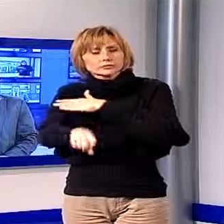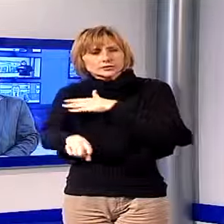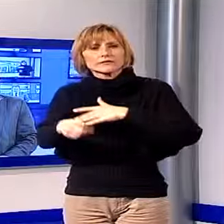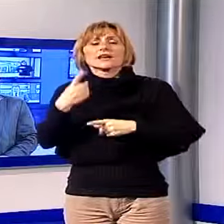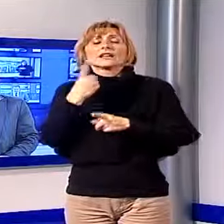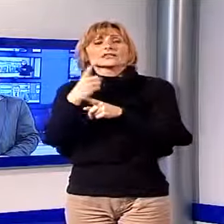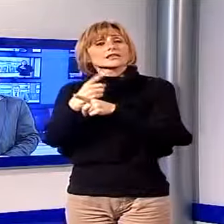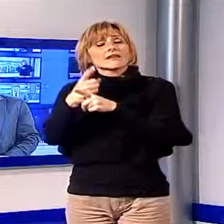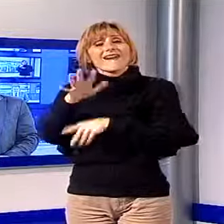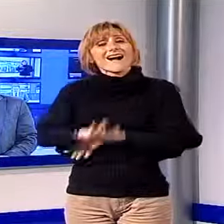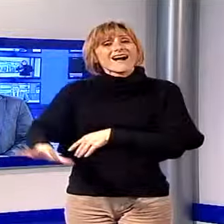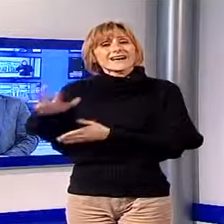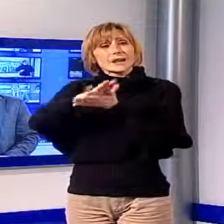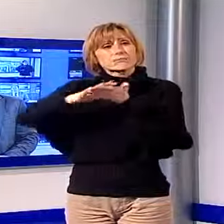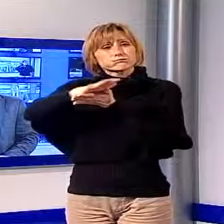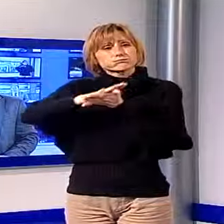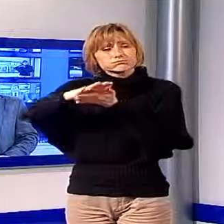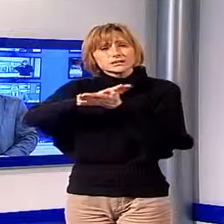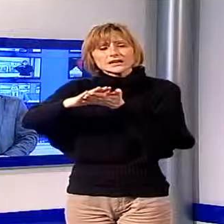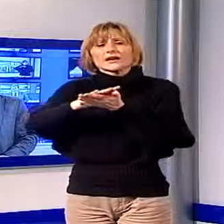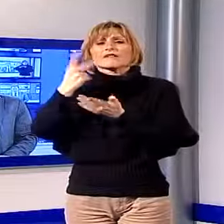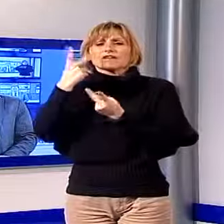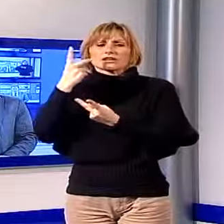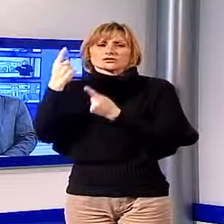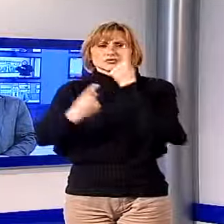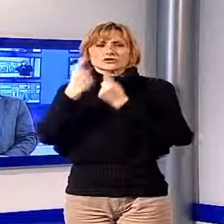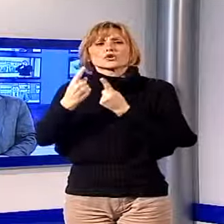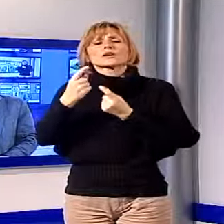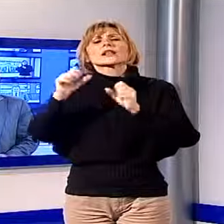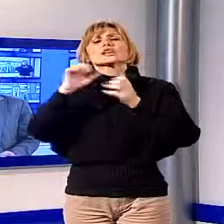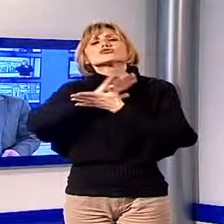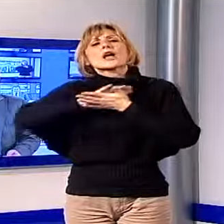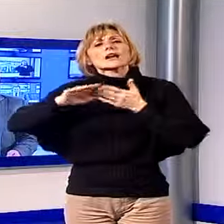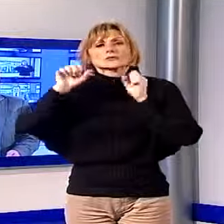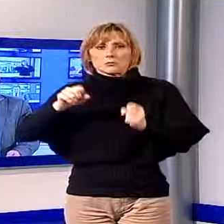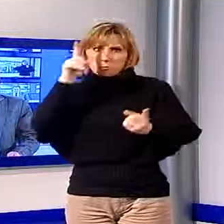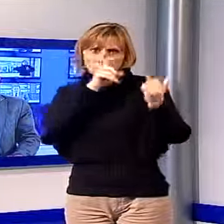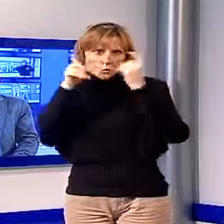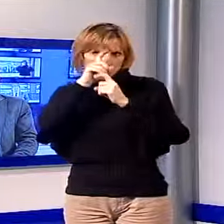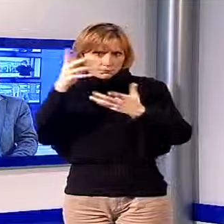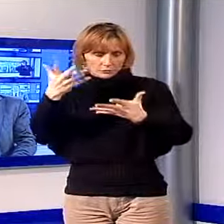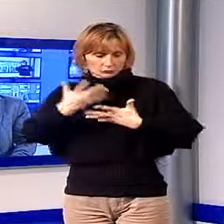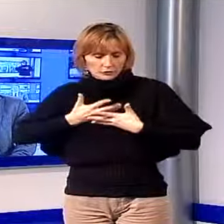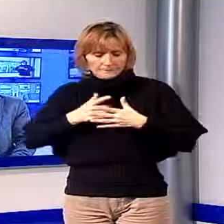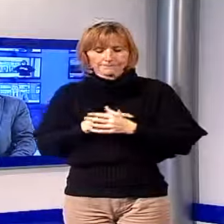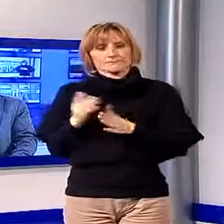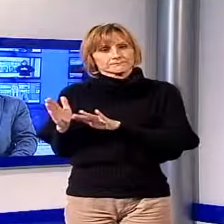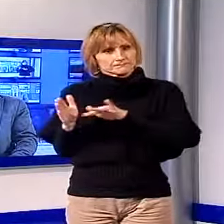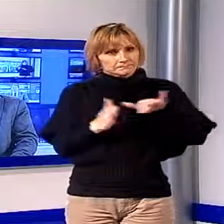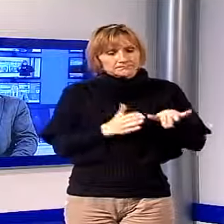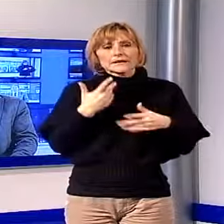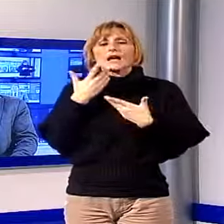l'area che si trova in condizioni igienico-sanitarie preoccupanti. E adesso ci spostiamo nel comune di Villa